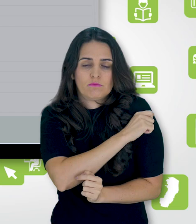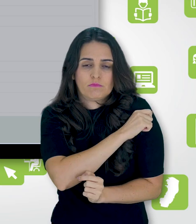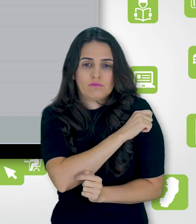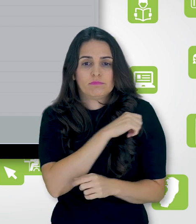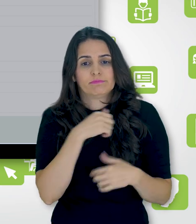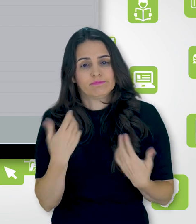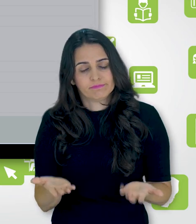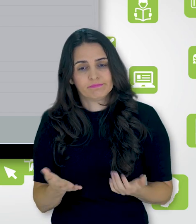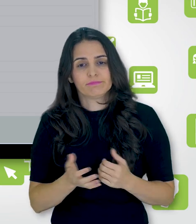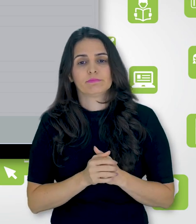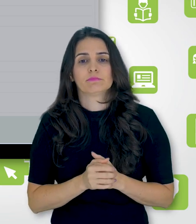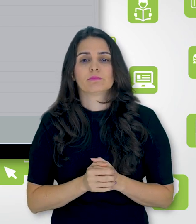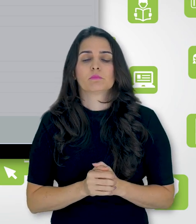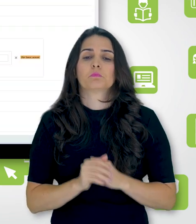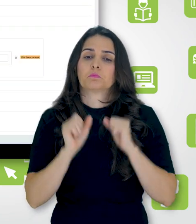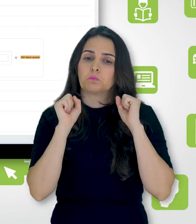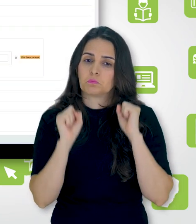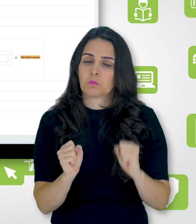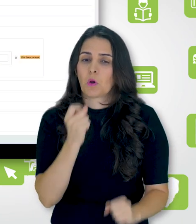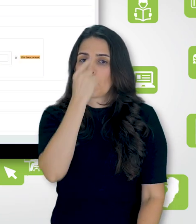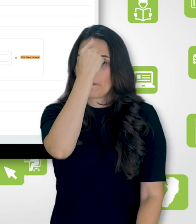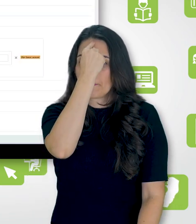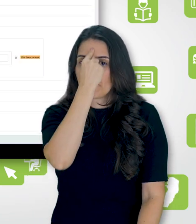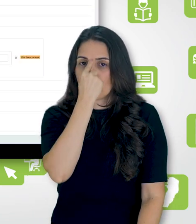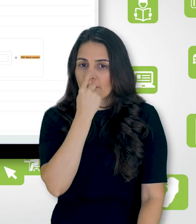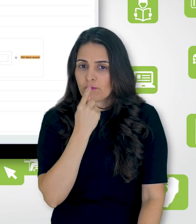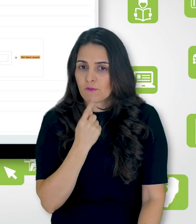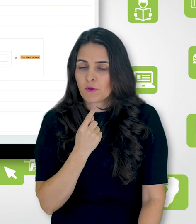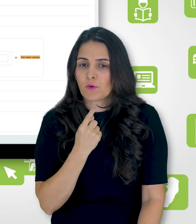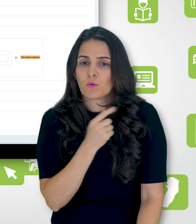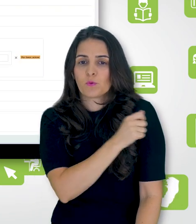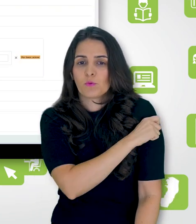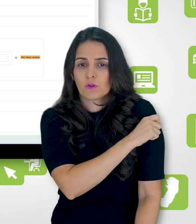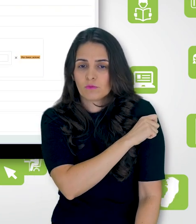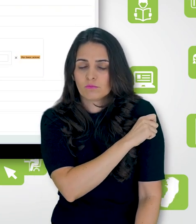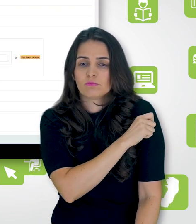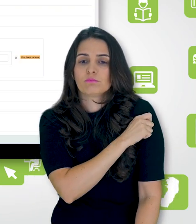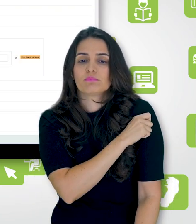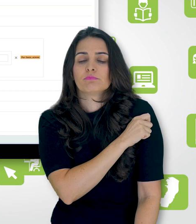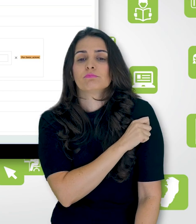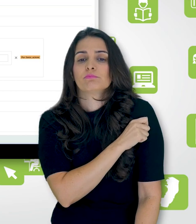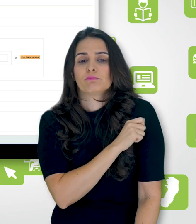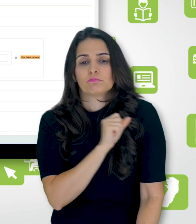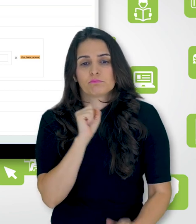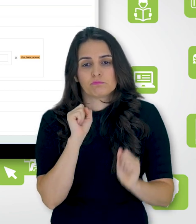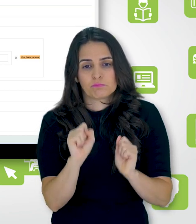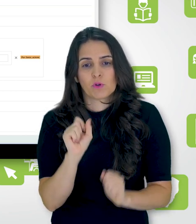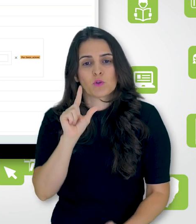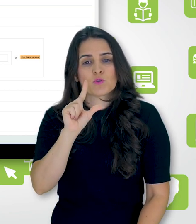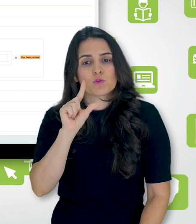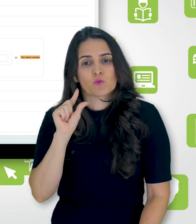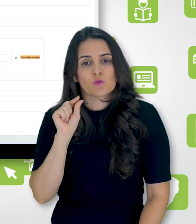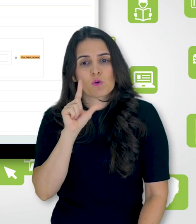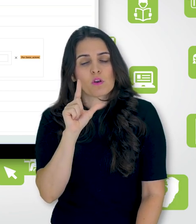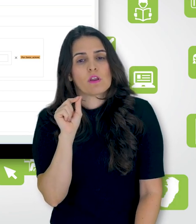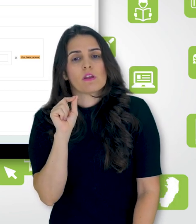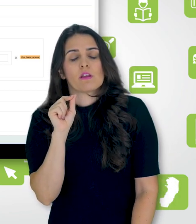vou aqui em perfil do usuário, e aí eu vou escolher um campo para este